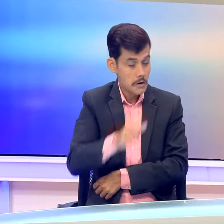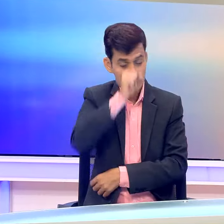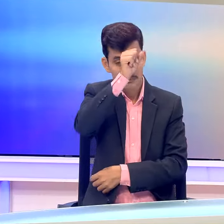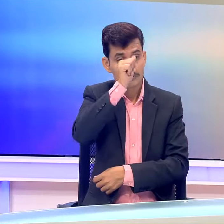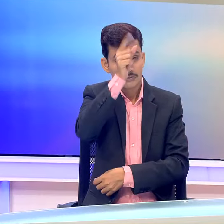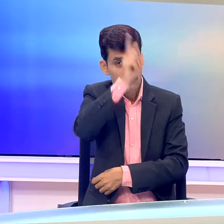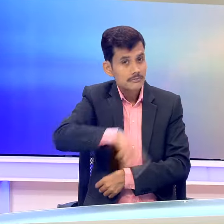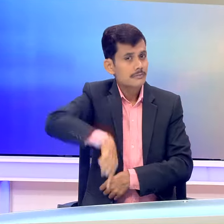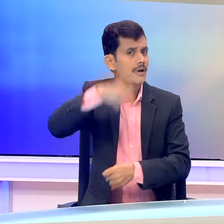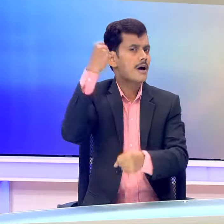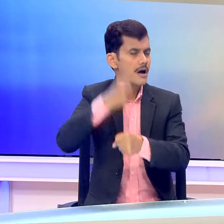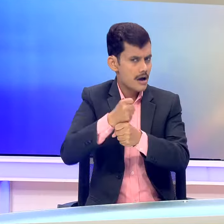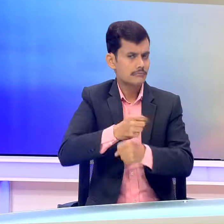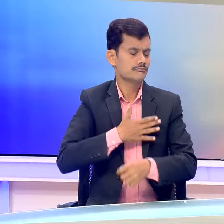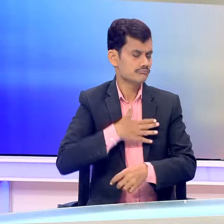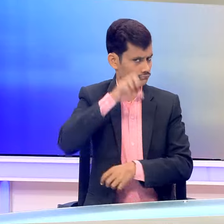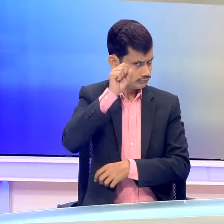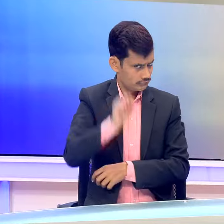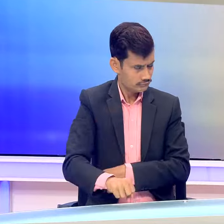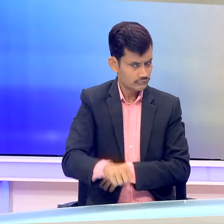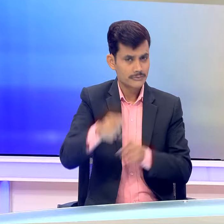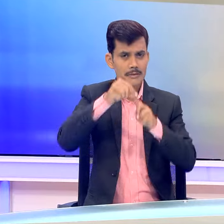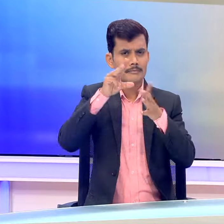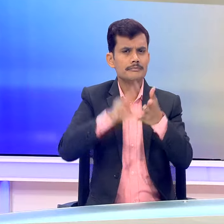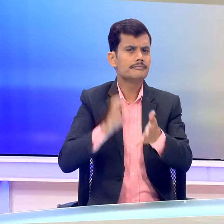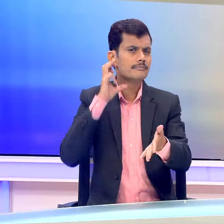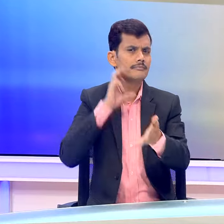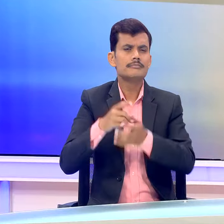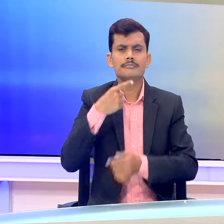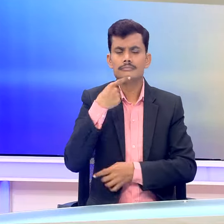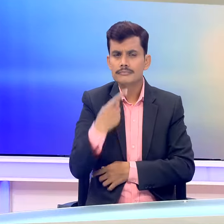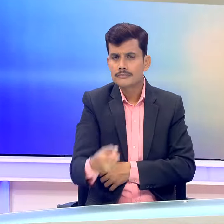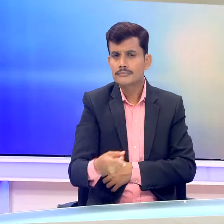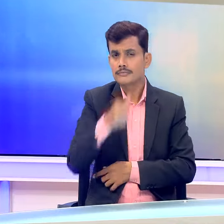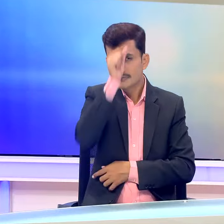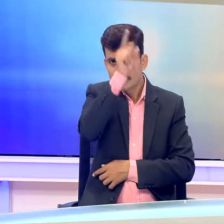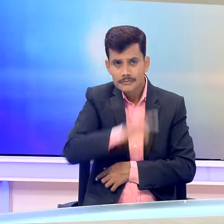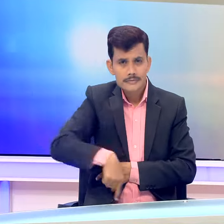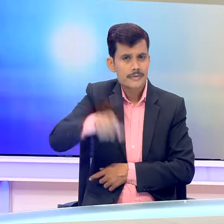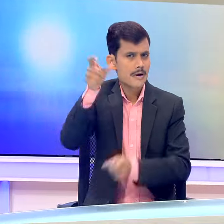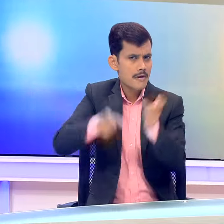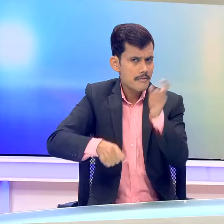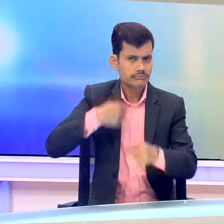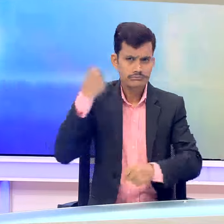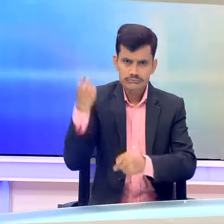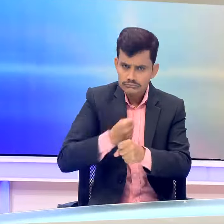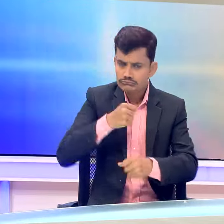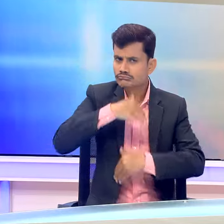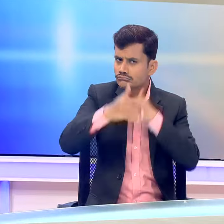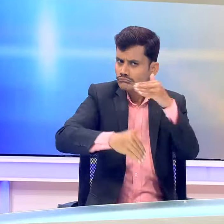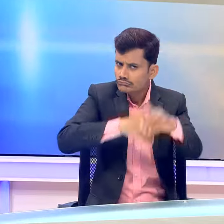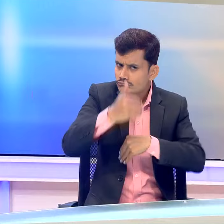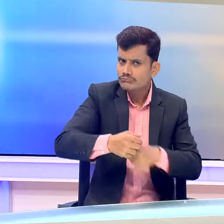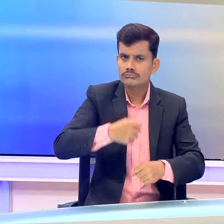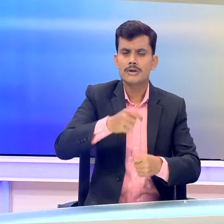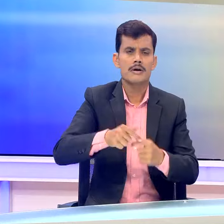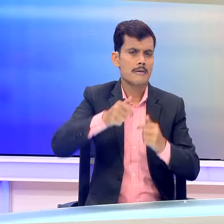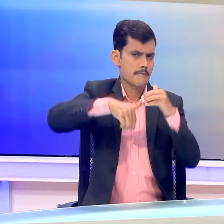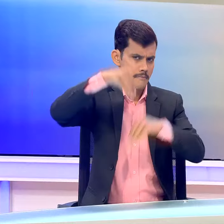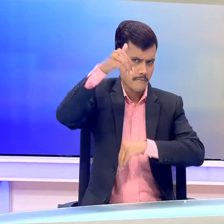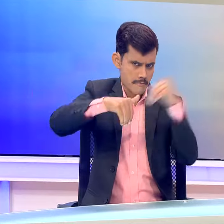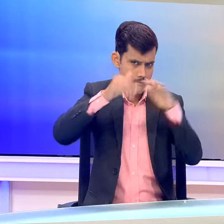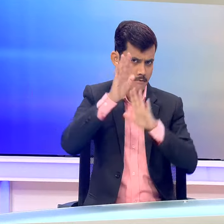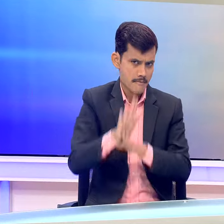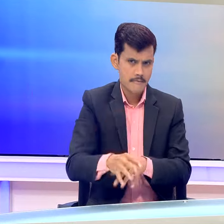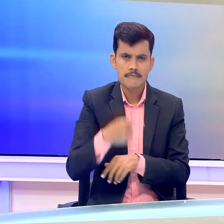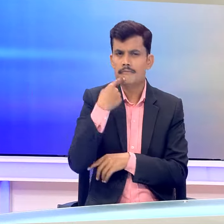साथ ही प्रधानमंत्री ने कहा कि देश में लोगों ने निरंतर्ता और इस्तिर्ता के लिए मत्यदान किया है